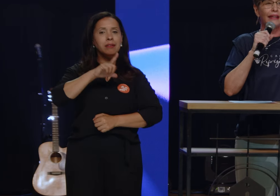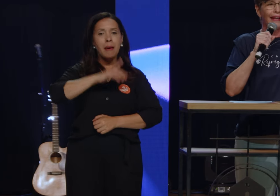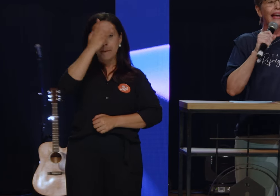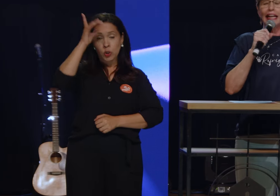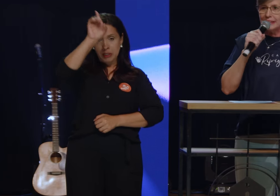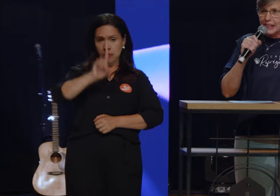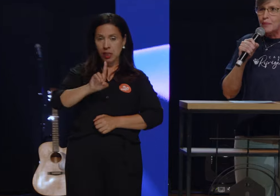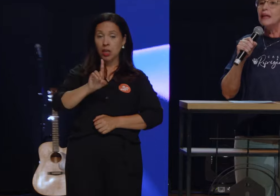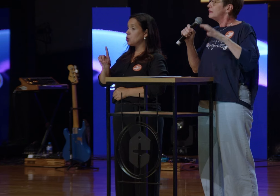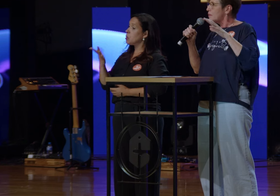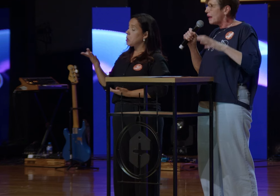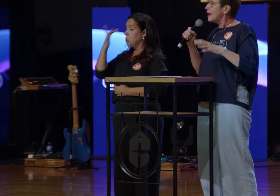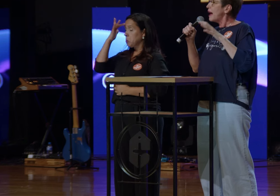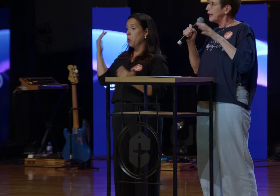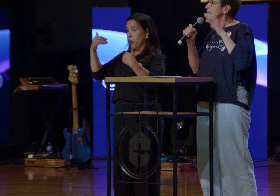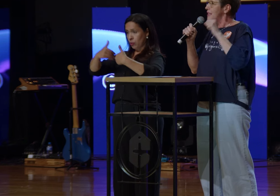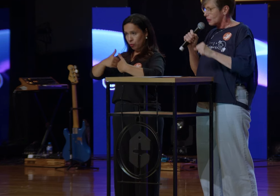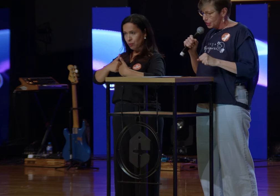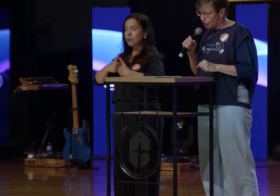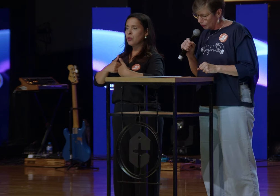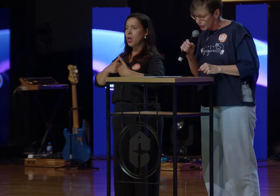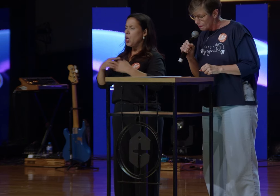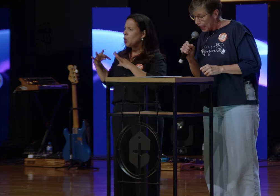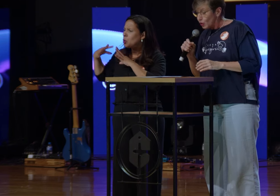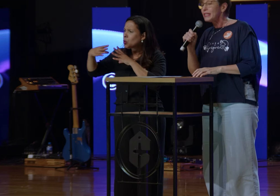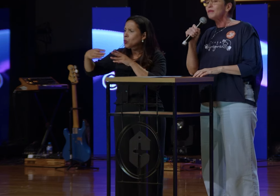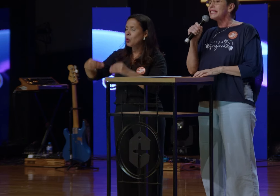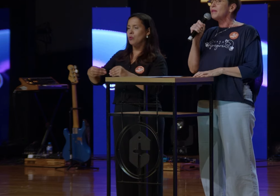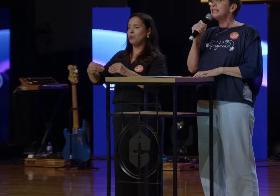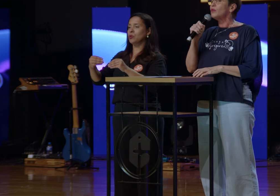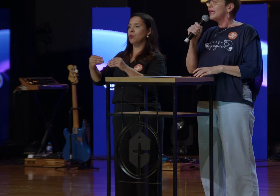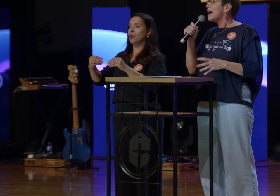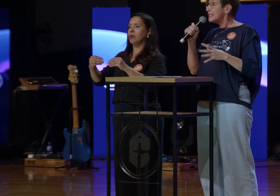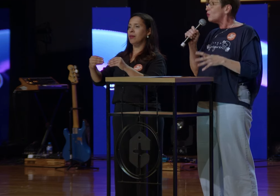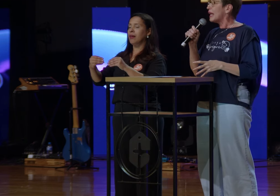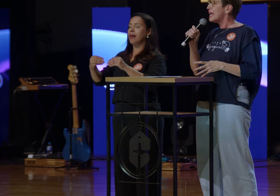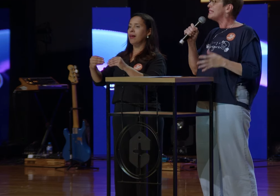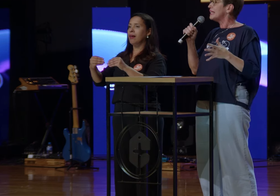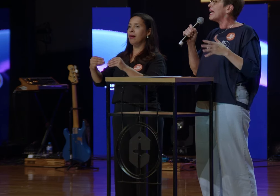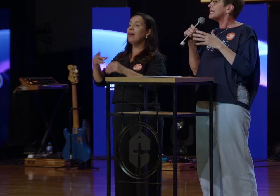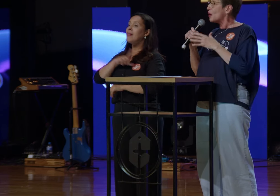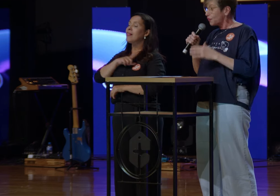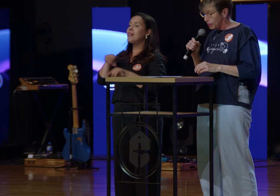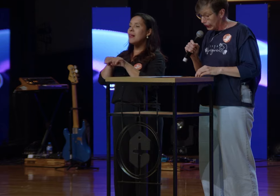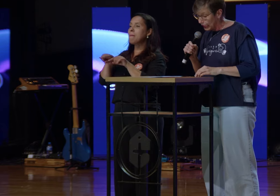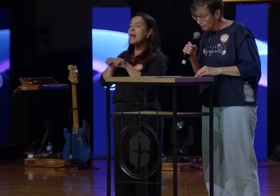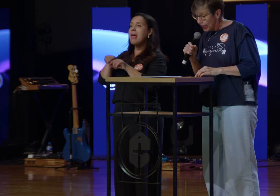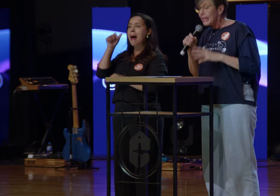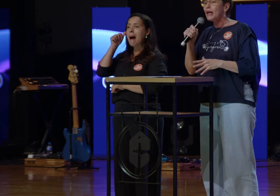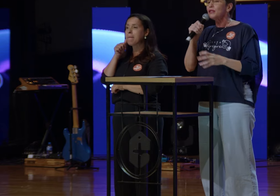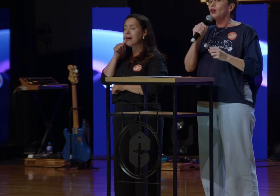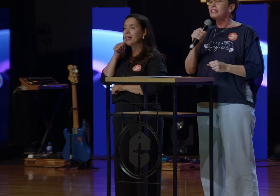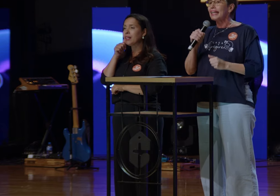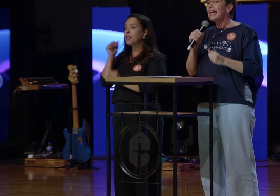GDC receba também aqueles que são atípicos. Nós temos as mães singulares ligadas ao feminina